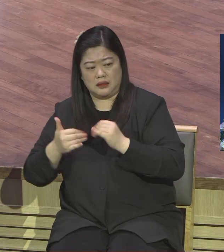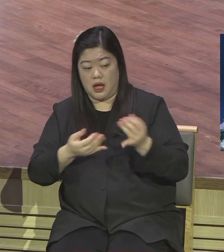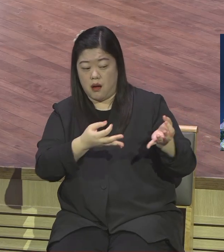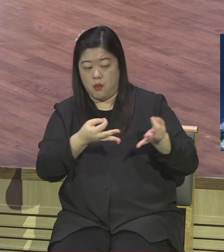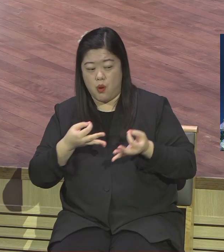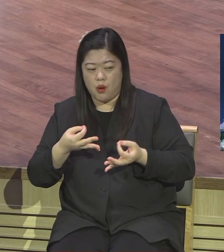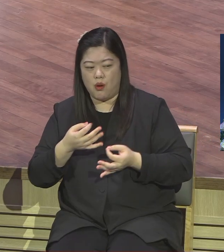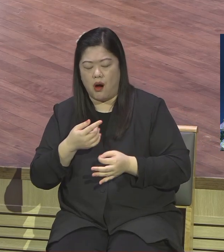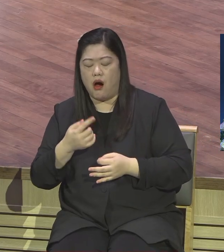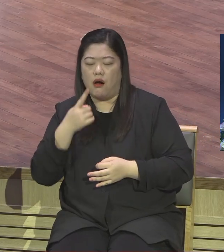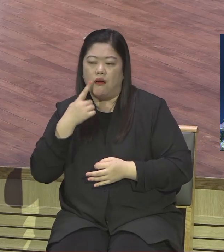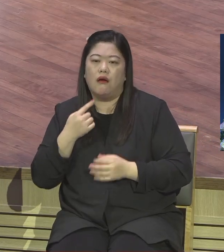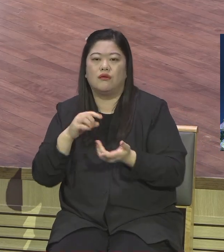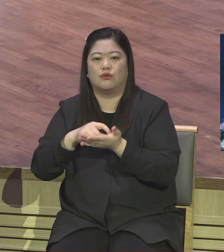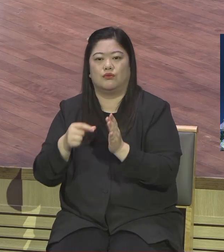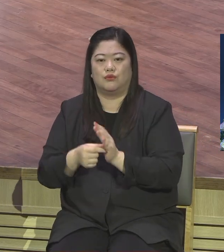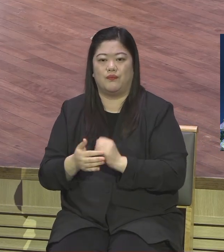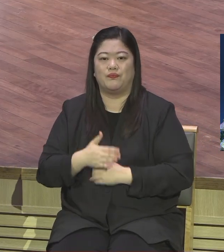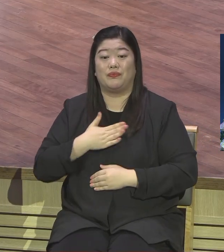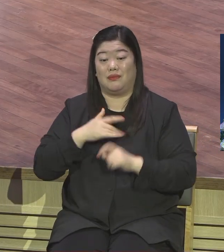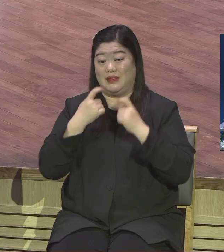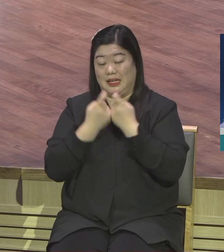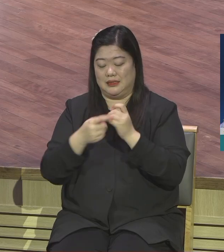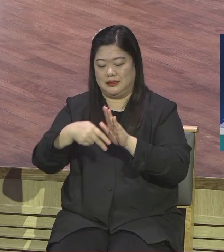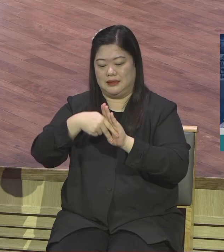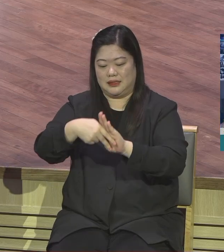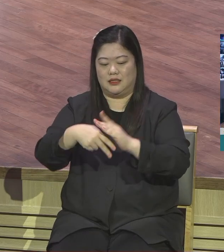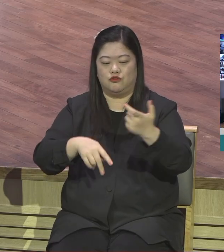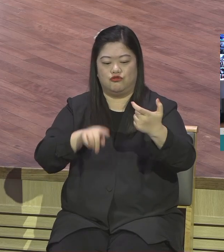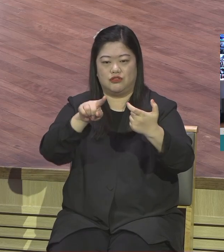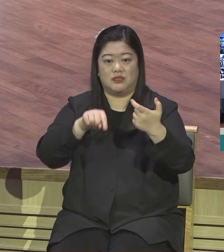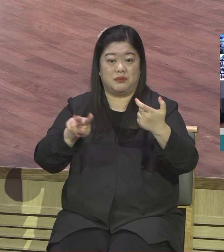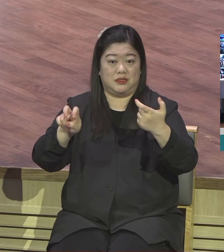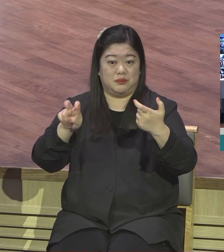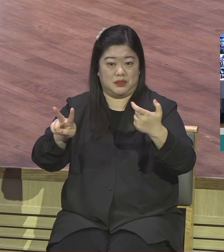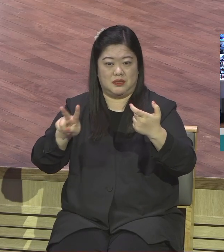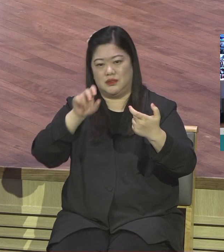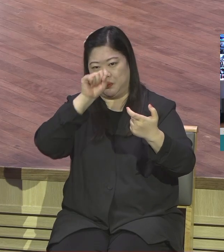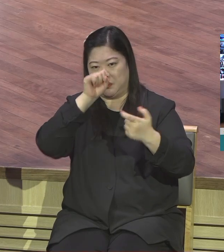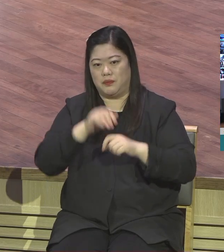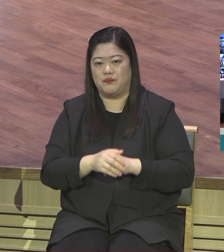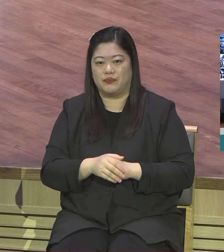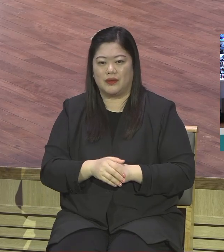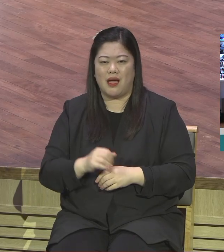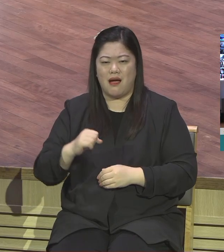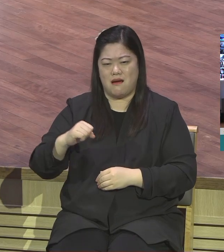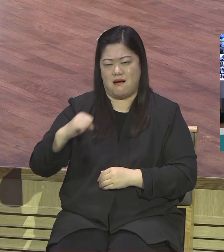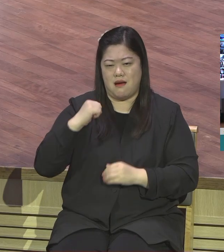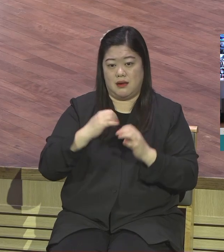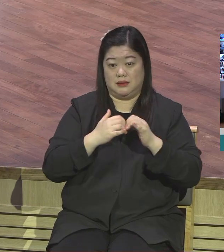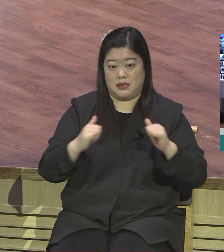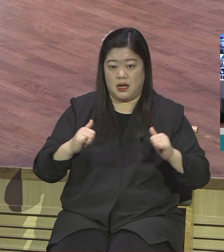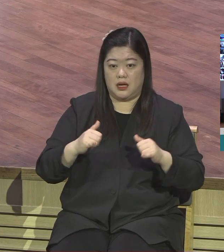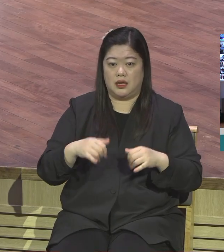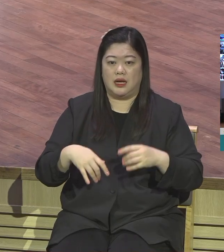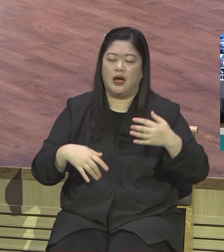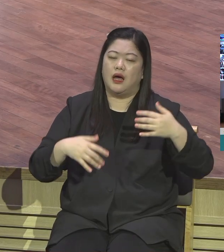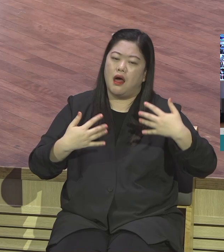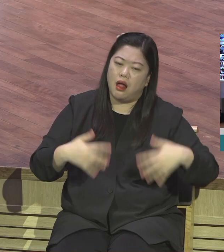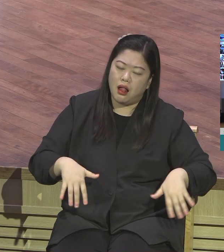22절을 좋아합니다 그 작은 자가 천을 이루고 그 약한 자가 강구일 것이라 나 여화가